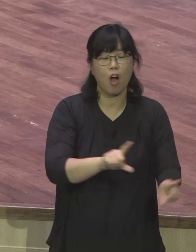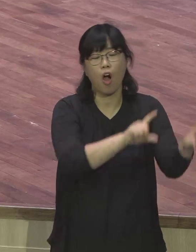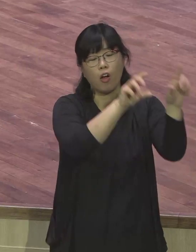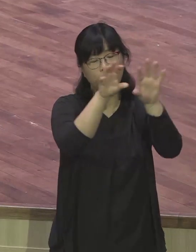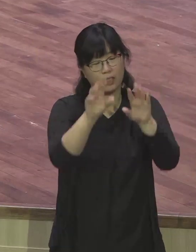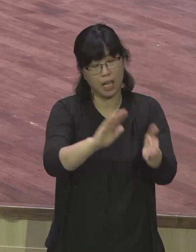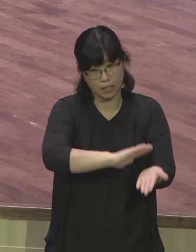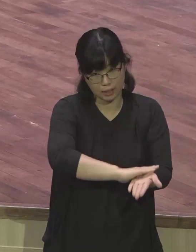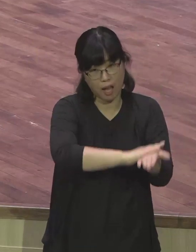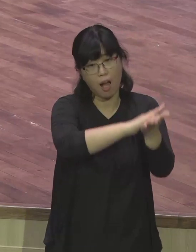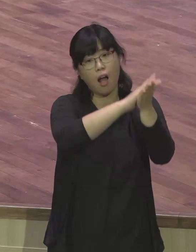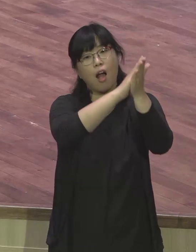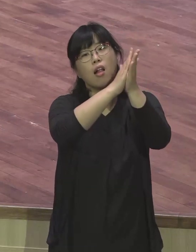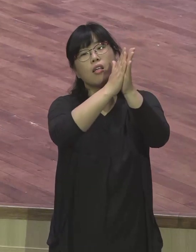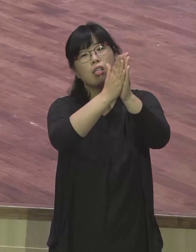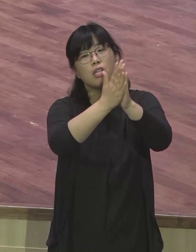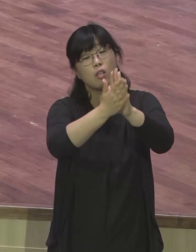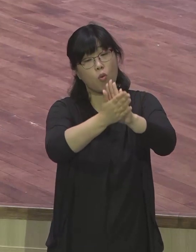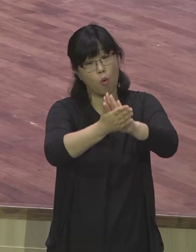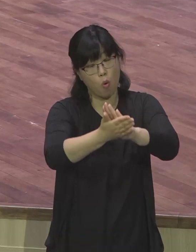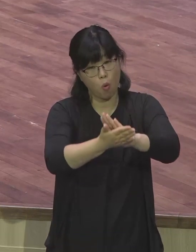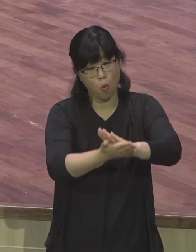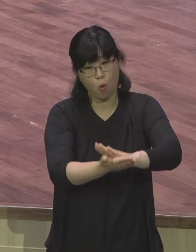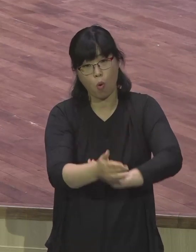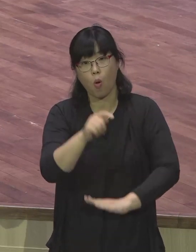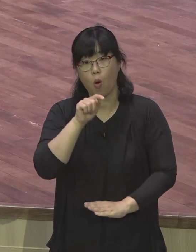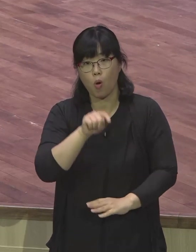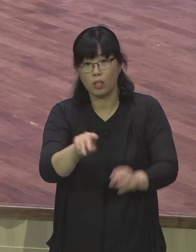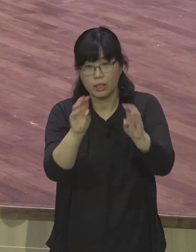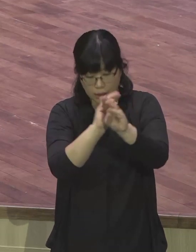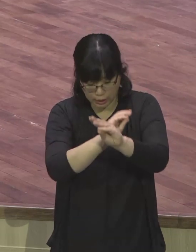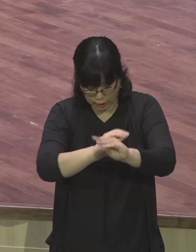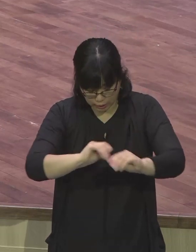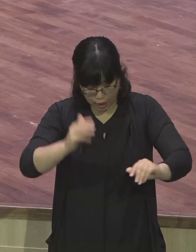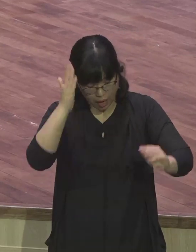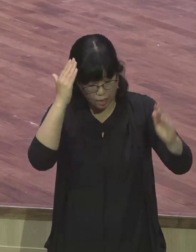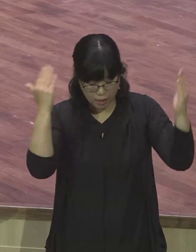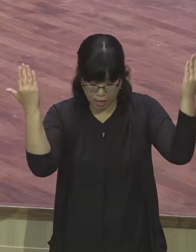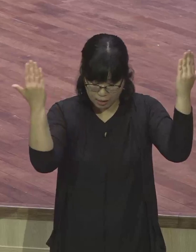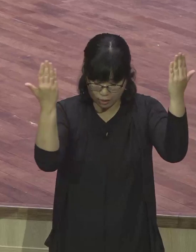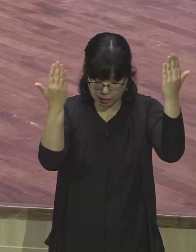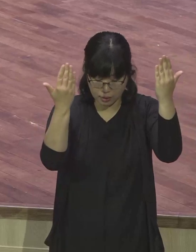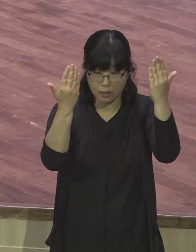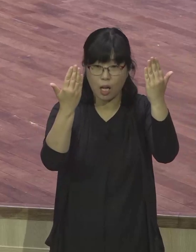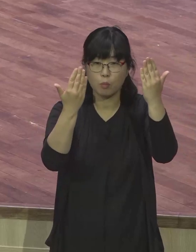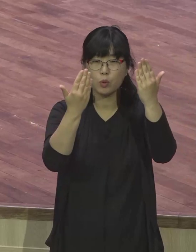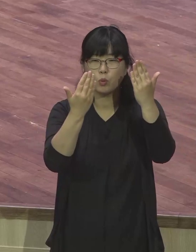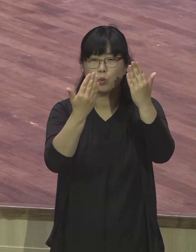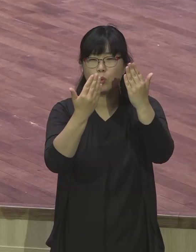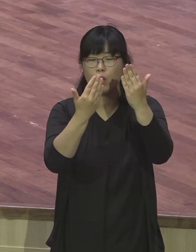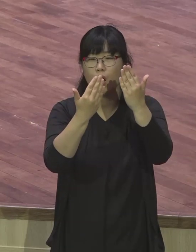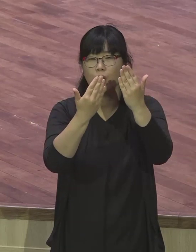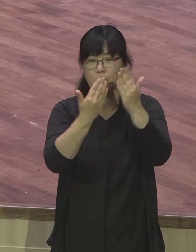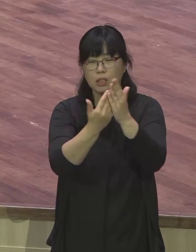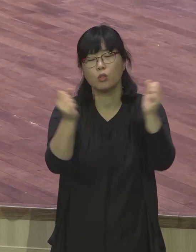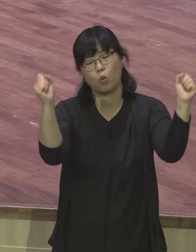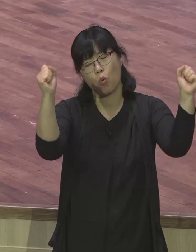여장 살리고 이 땅의 흙은 무너지고